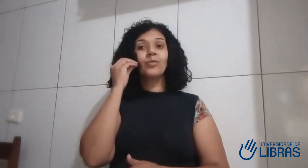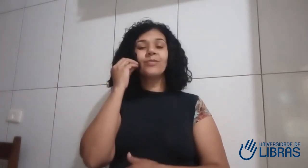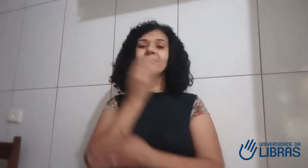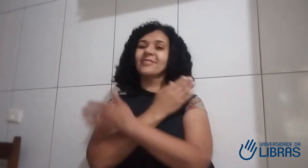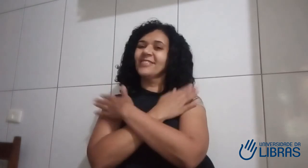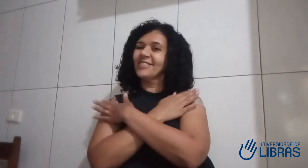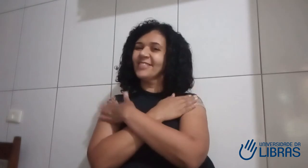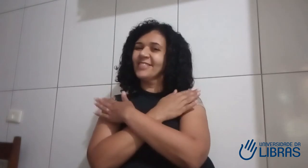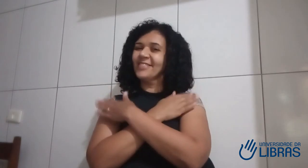Libras.